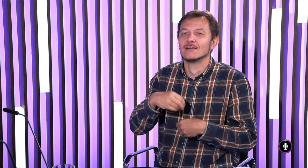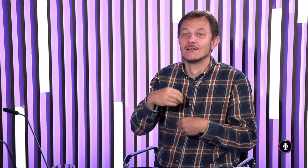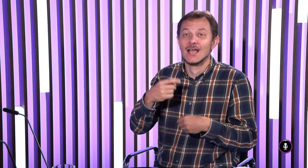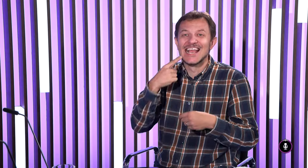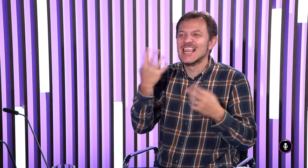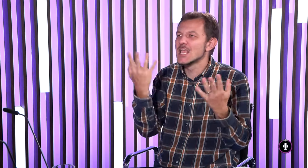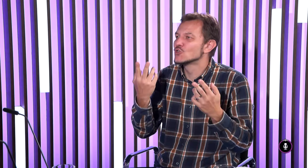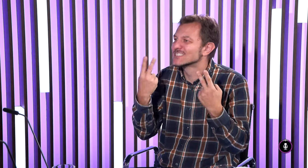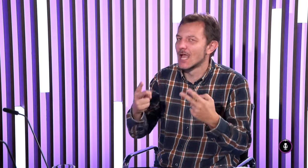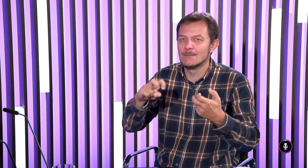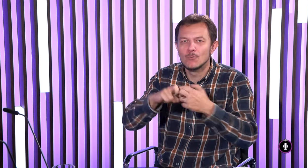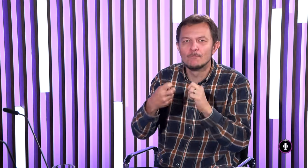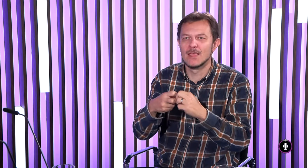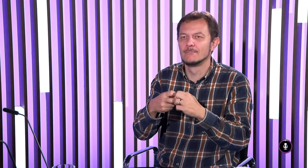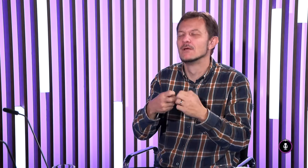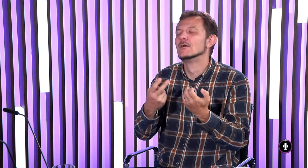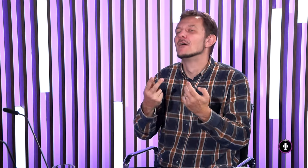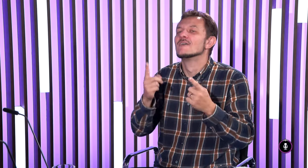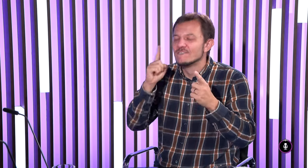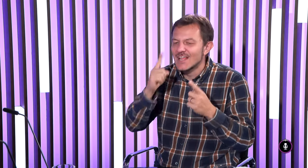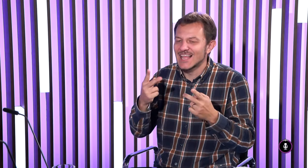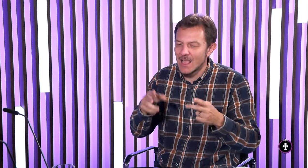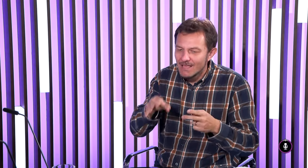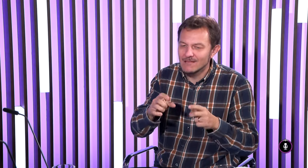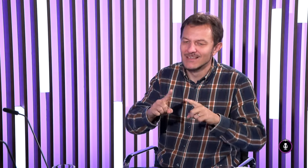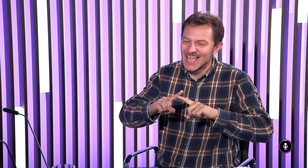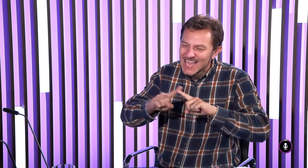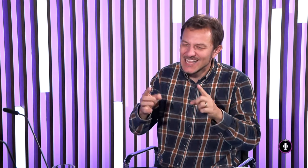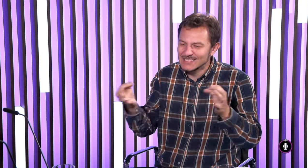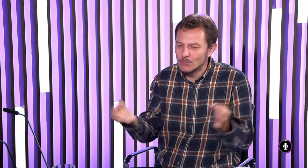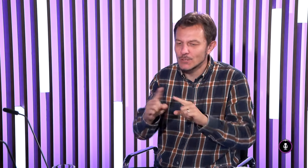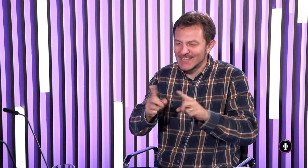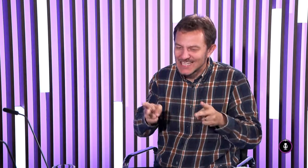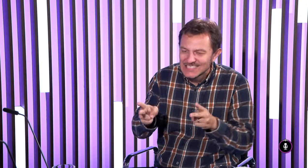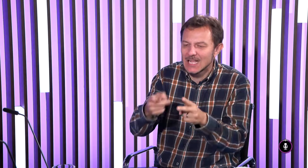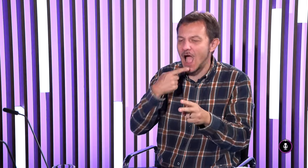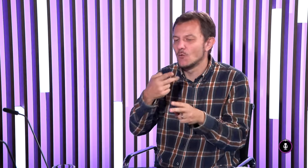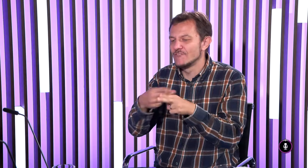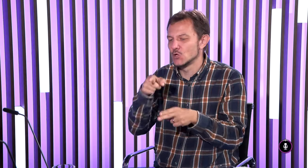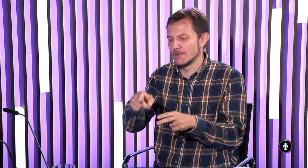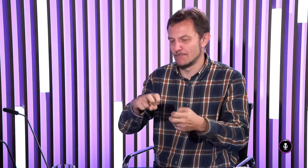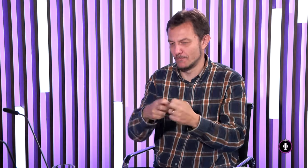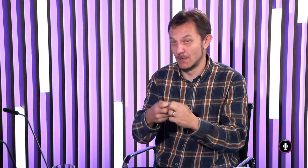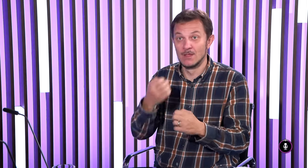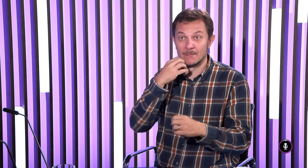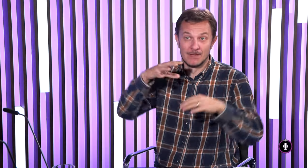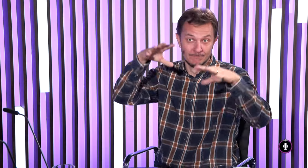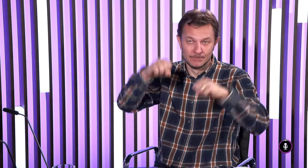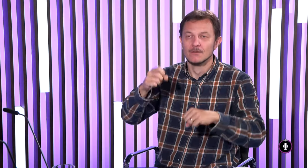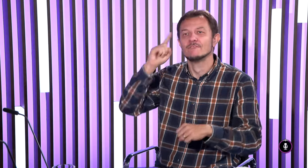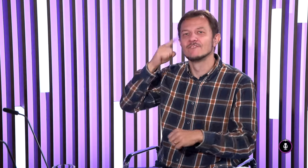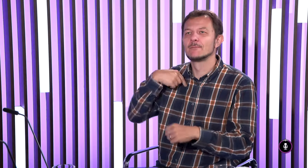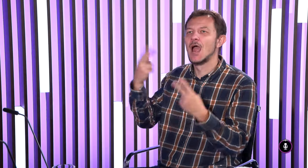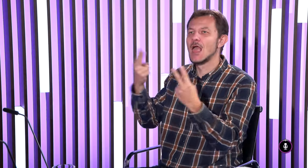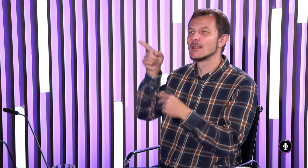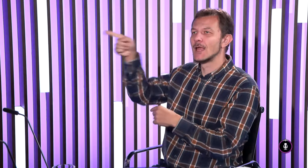nepočujúci čo sa týka takého zvyku keď sa niečo stane alebo nejaký problém tak vždy vieme si nájsť nejaký spôsob